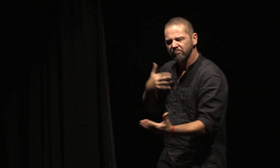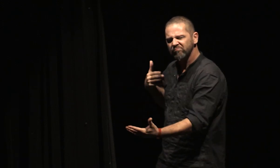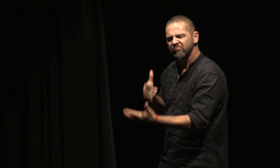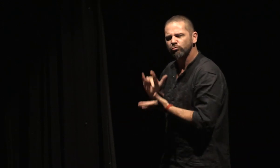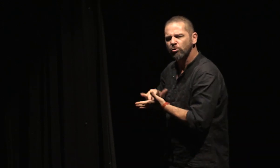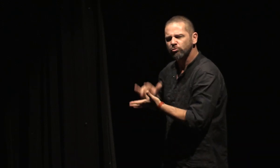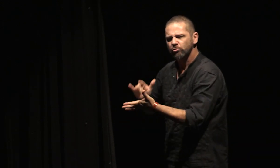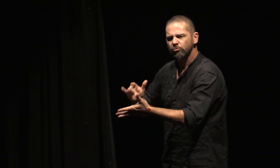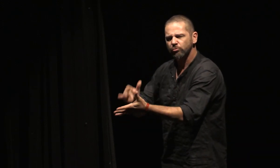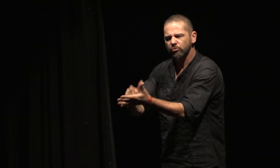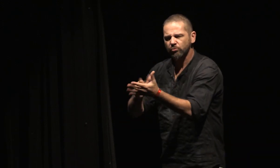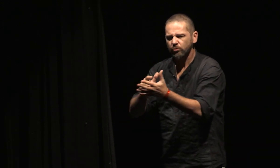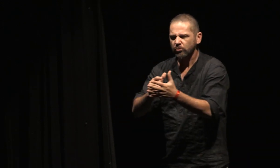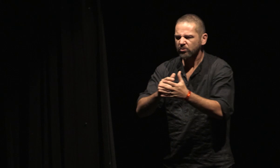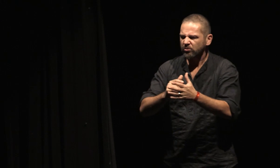entrailles. Combien en as-tu tué ?